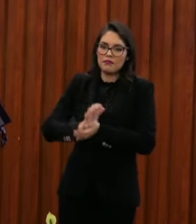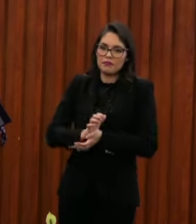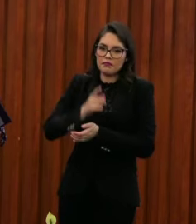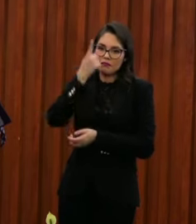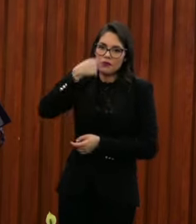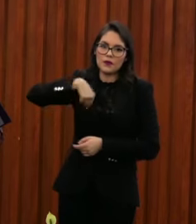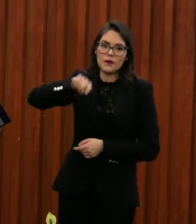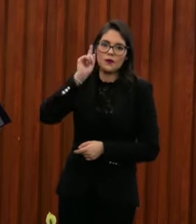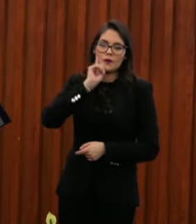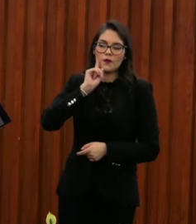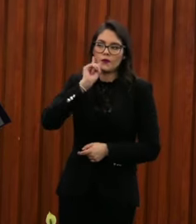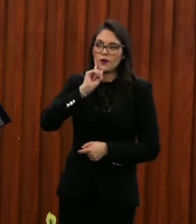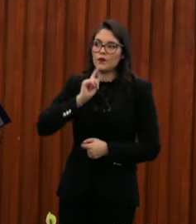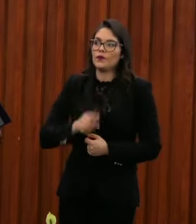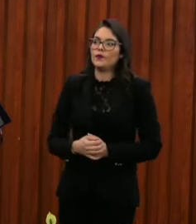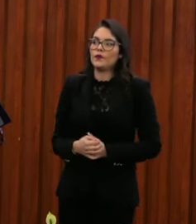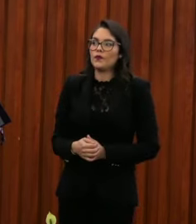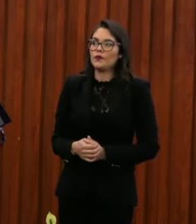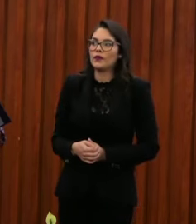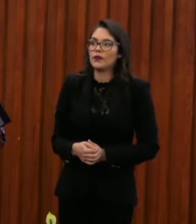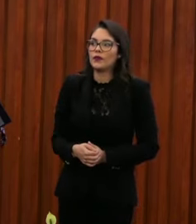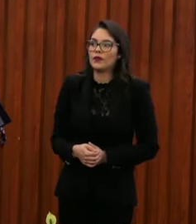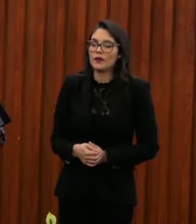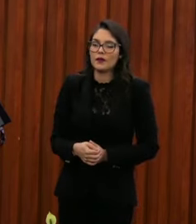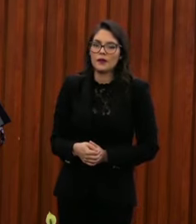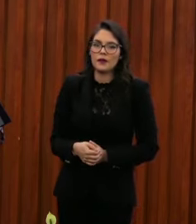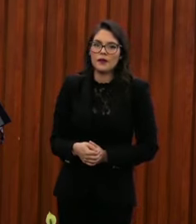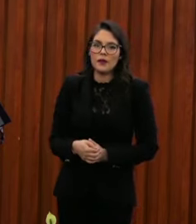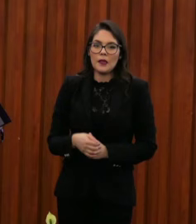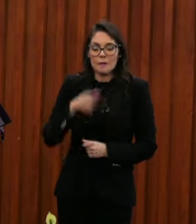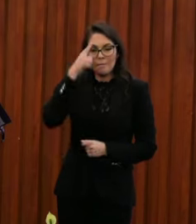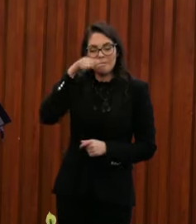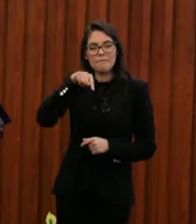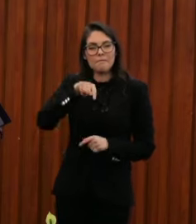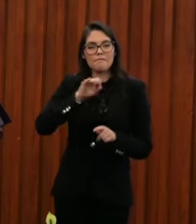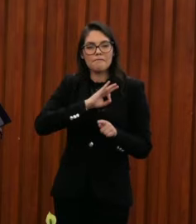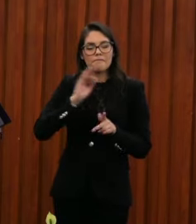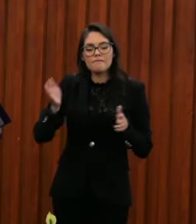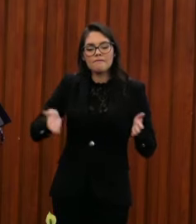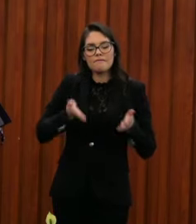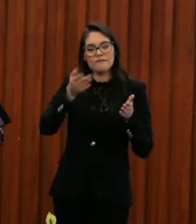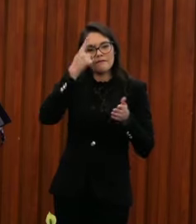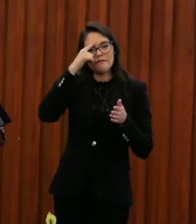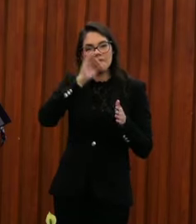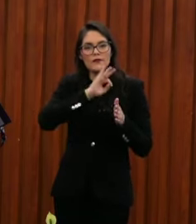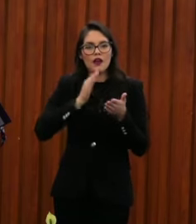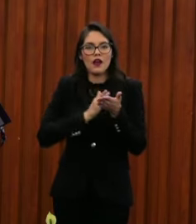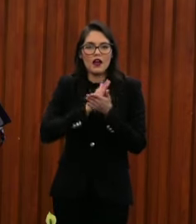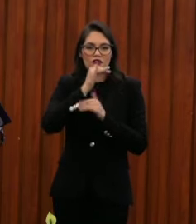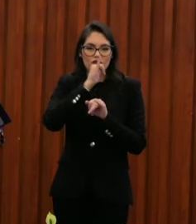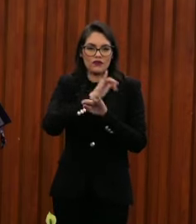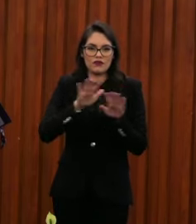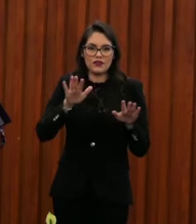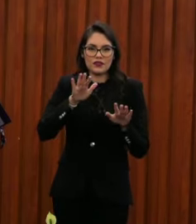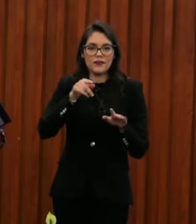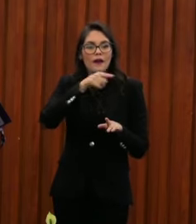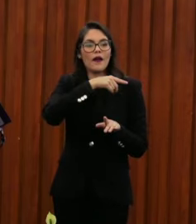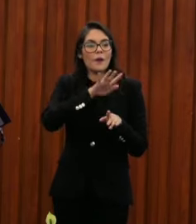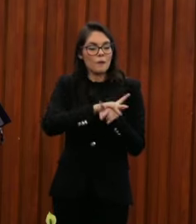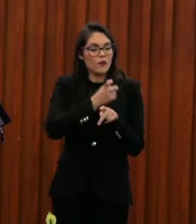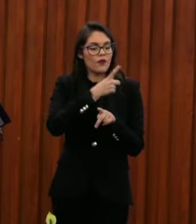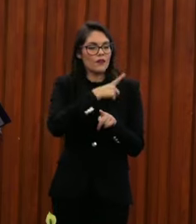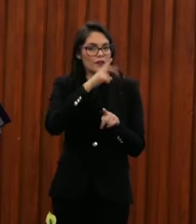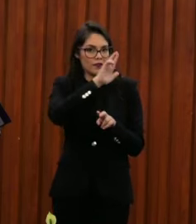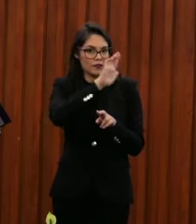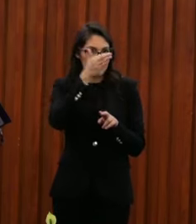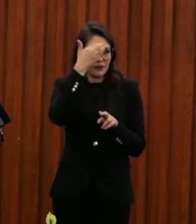ellas. En ese sentido, una forma de promover el acceso a la información es fomentar el trabajo que organizaciones como Mujeres en